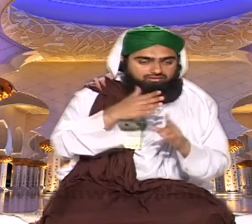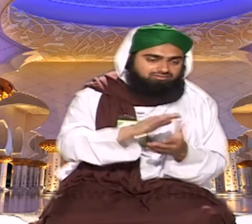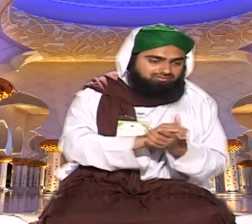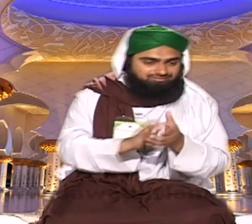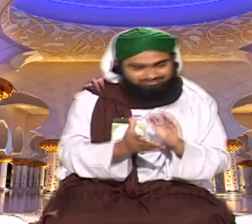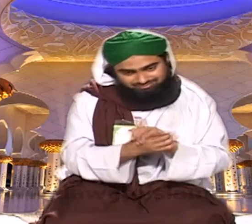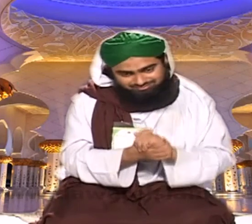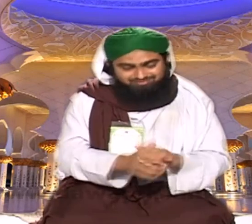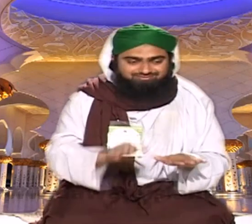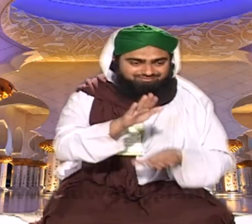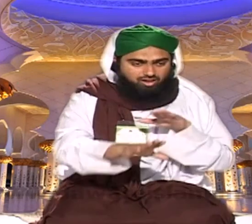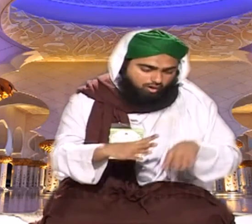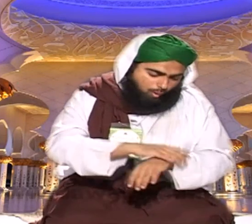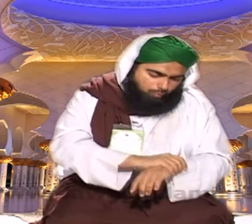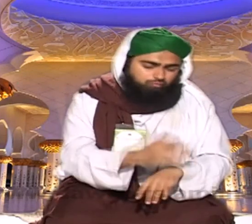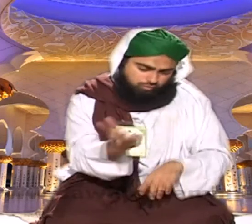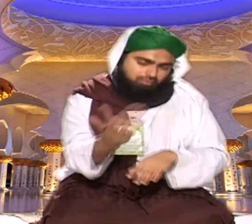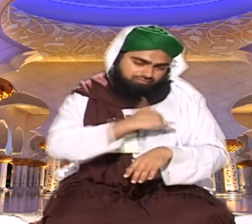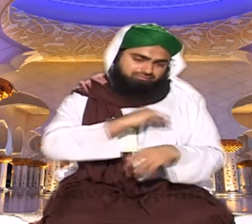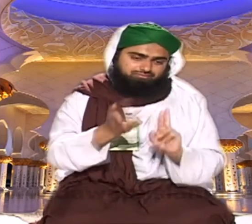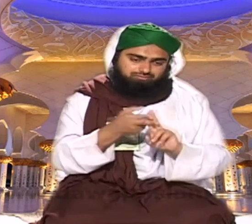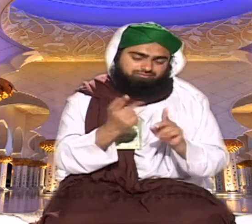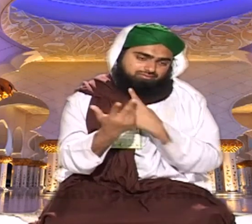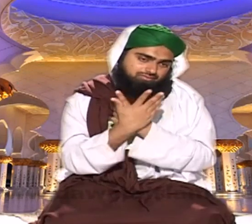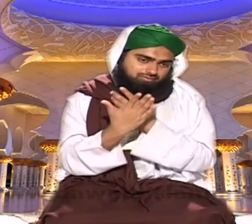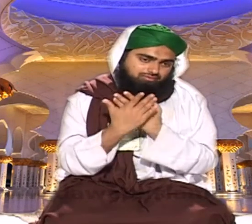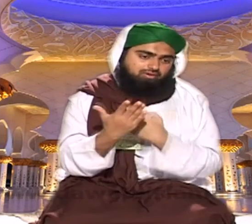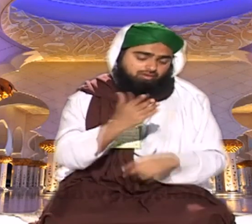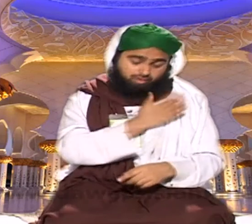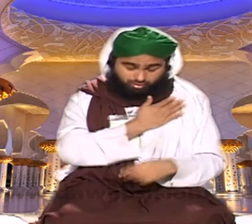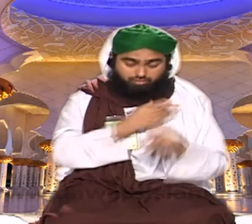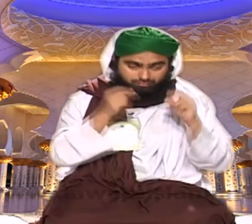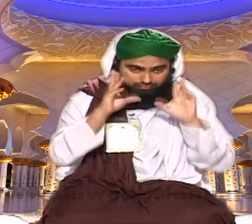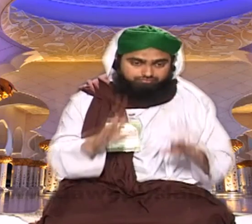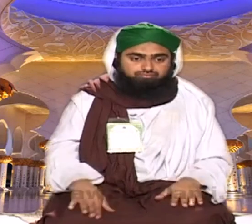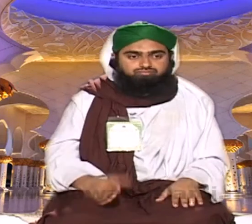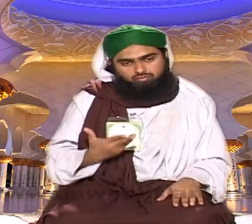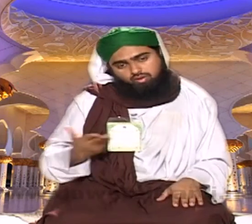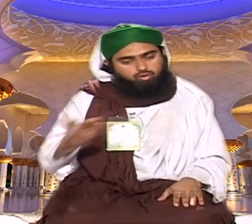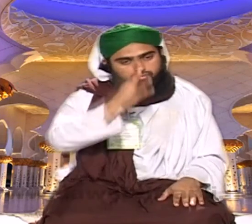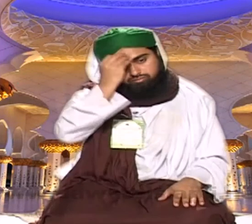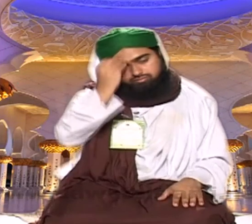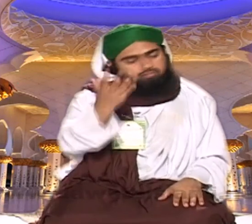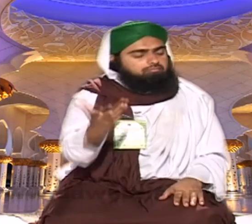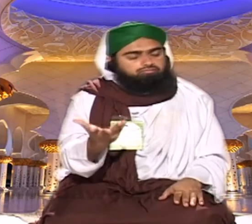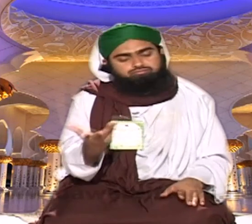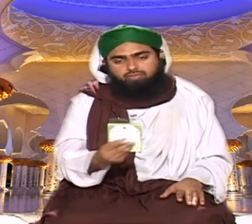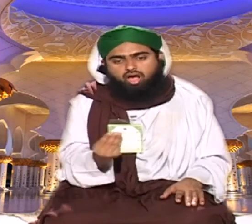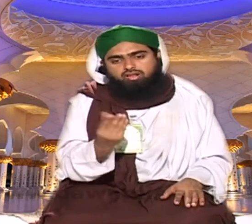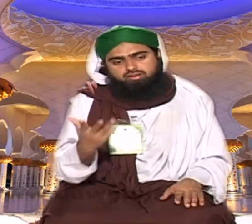مسجد کے خادم کے پاؤں پکڑ لیے موزن کے پاؤں پکڑ لیے تو آپ کو مجھے اٹھانا پڑے گا تو میرے خیال ہے یہ اچھے لوگ ہوتے ہیں کم ات کم نماز کے